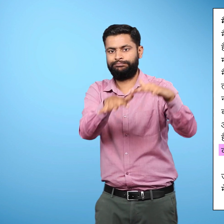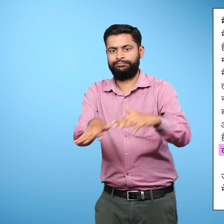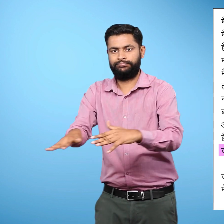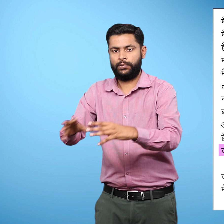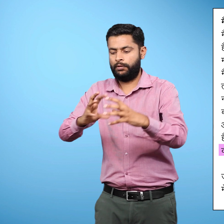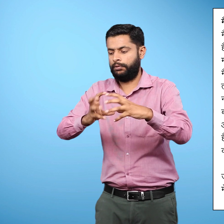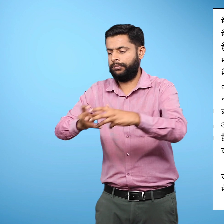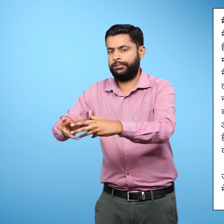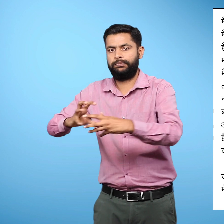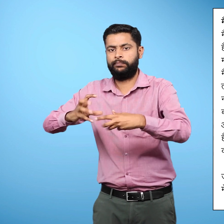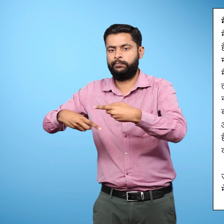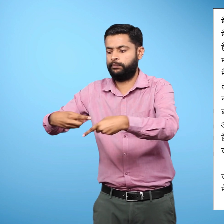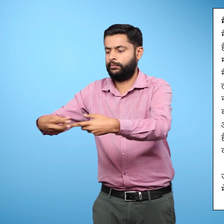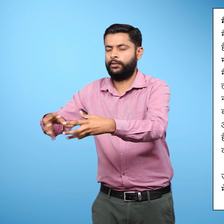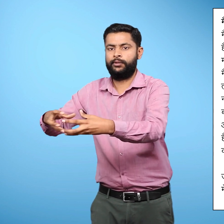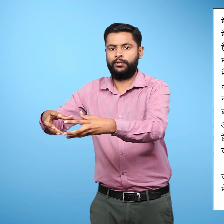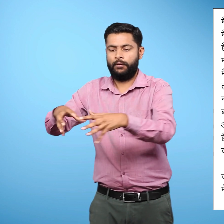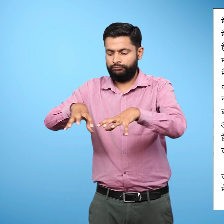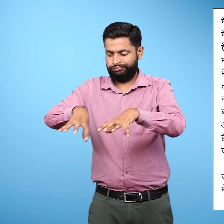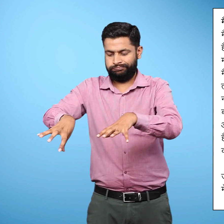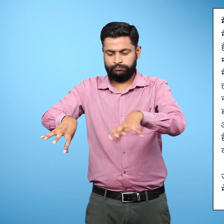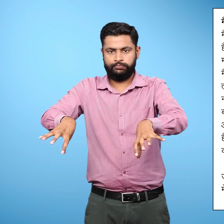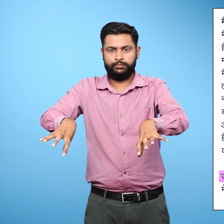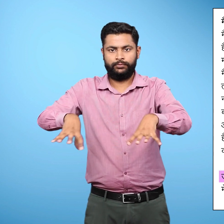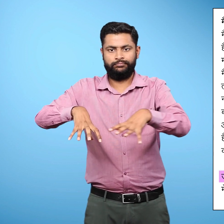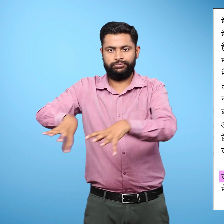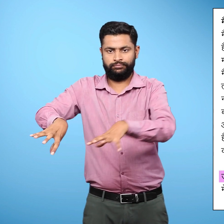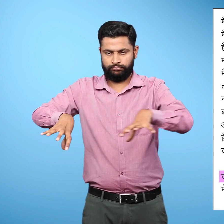हैं। अपने साथ ढोए जाने वाले पदार्थों जैसे पत्थर,